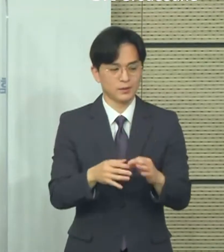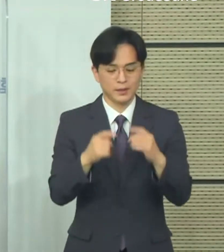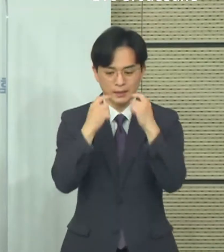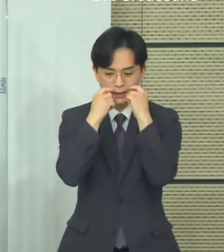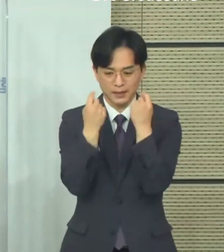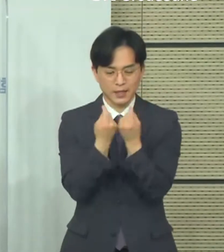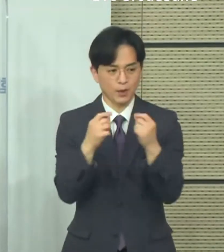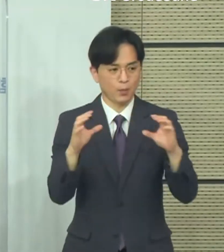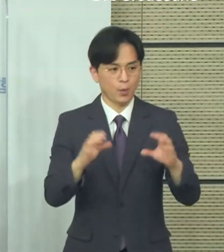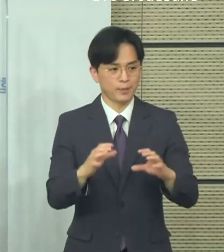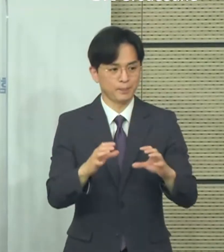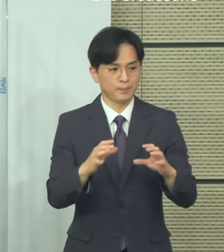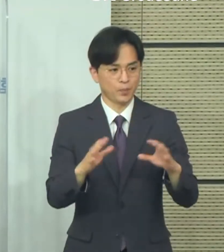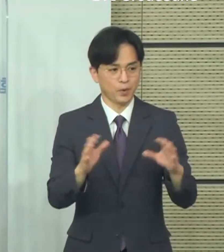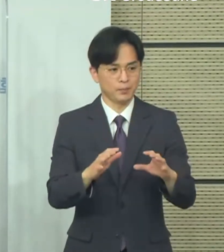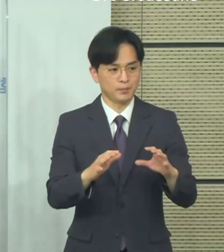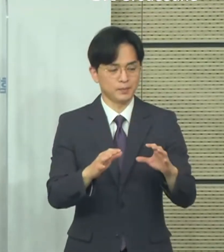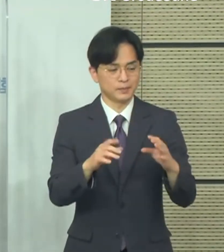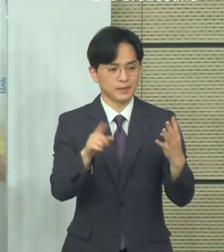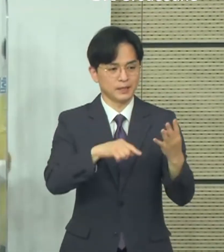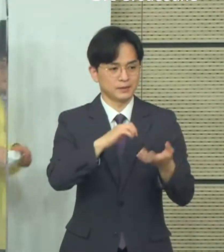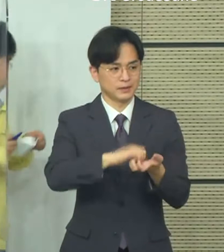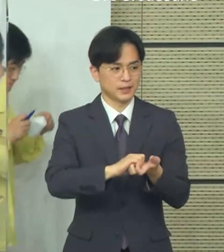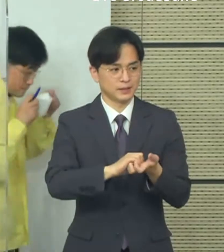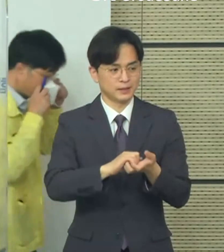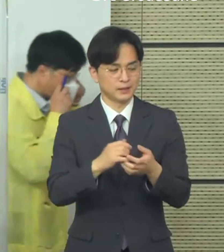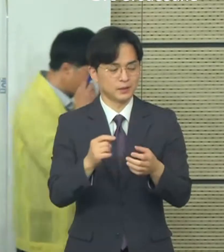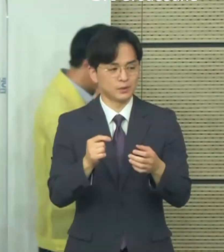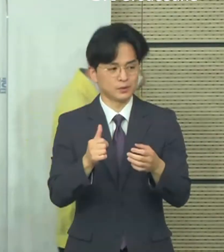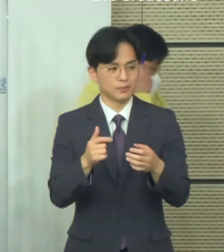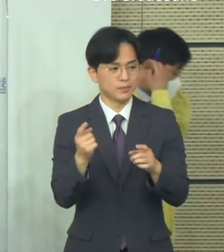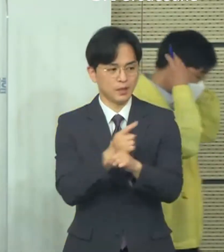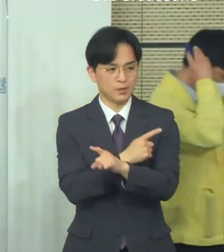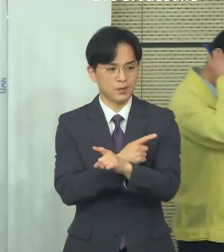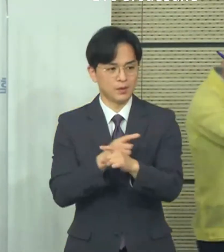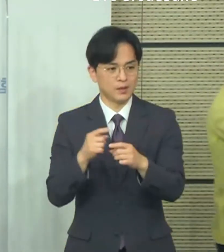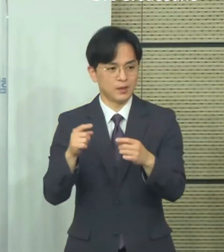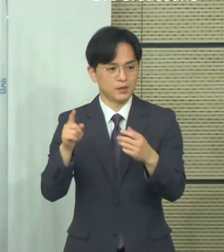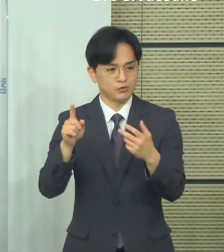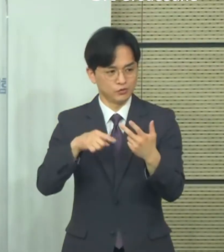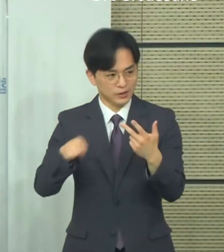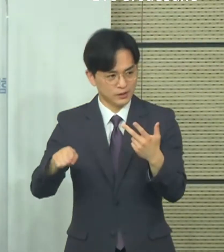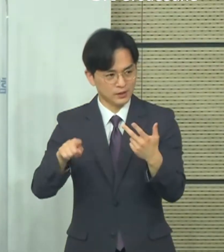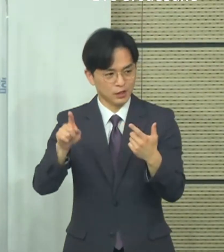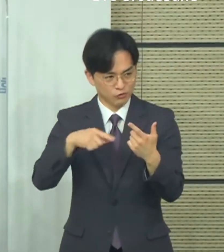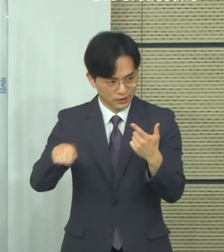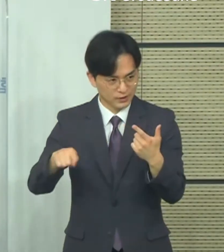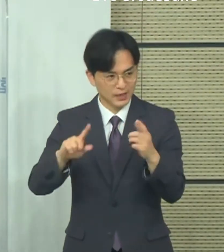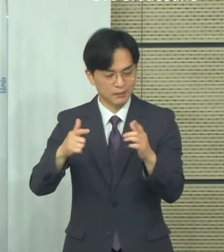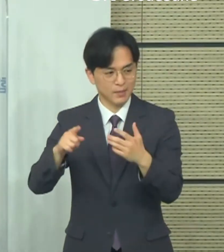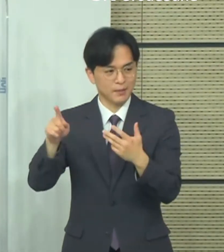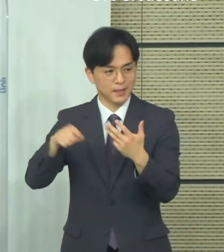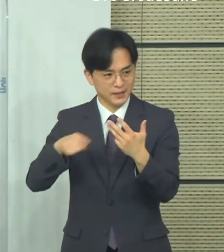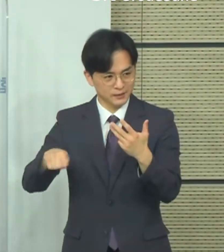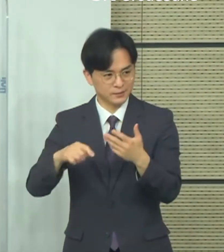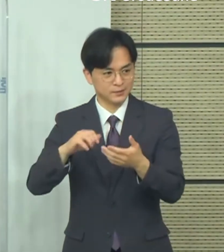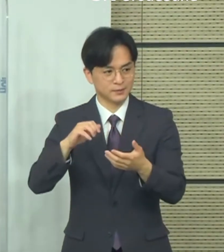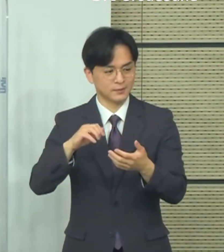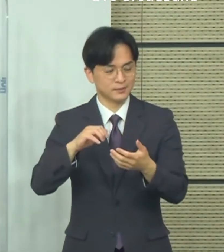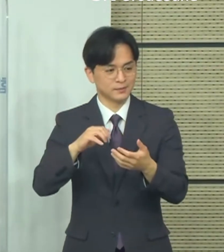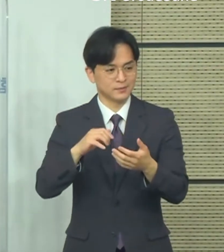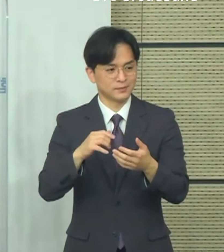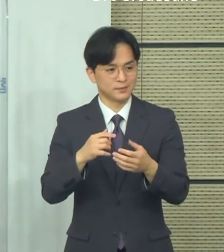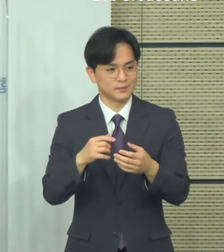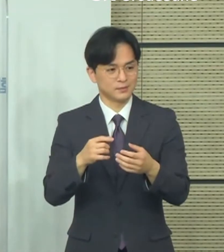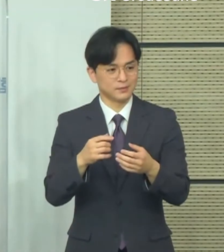6명, 8명으로 순차적으로 확대되는 안도 논의하시는 걸로 안다고 기자님 설명하셨습니다. 사적 모임